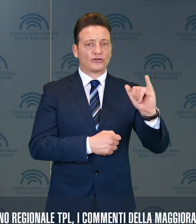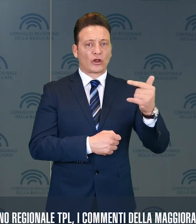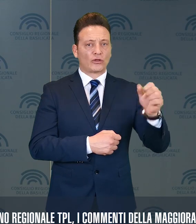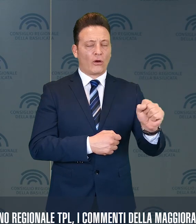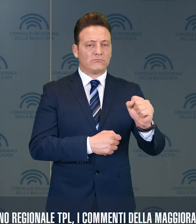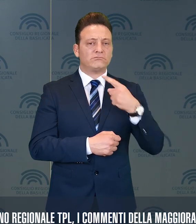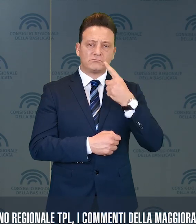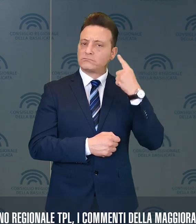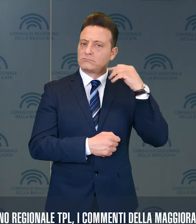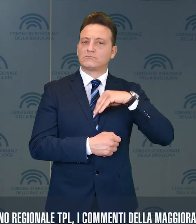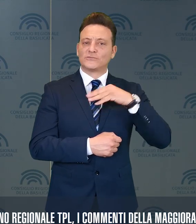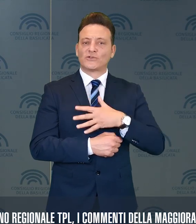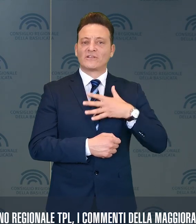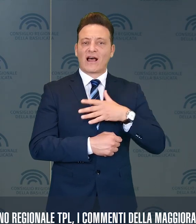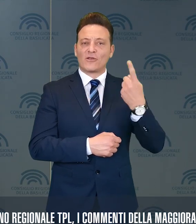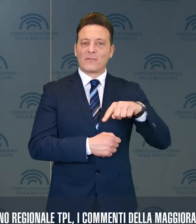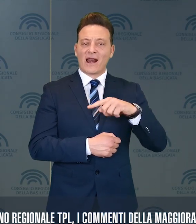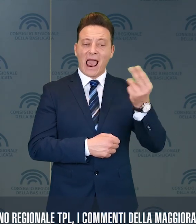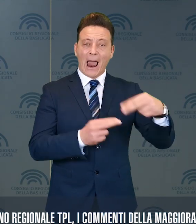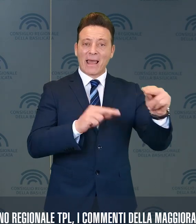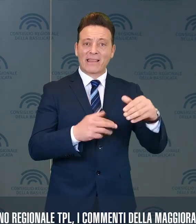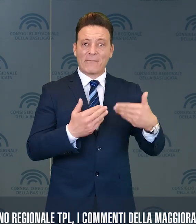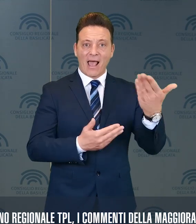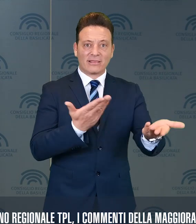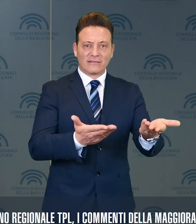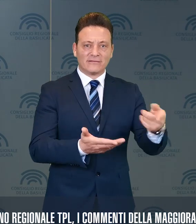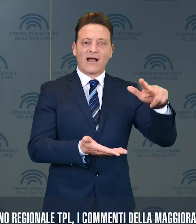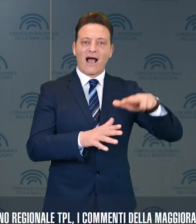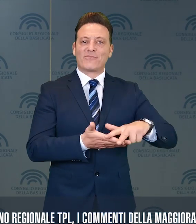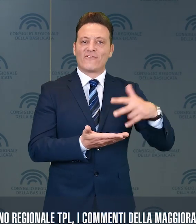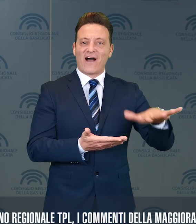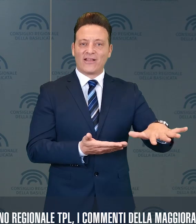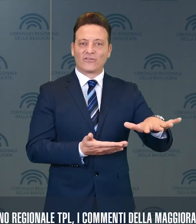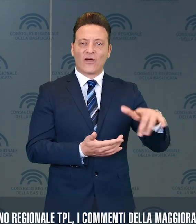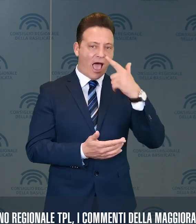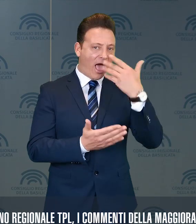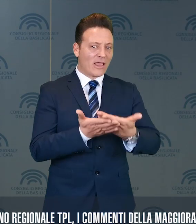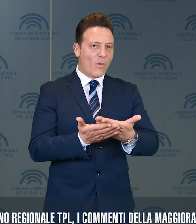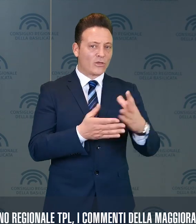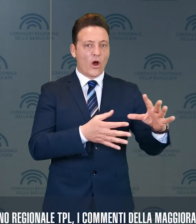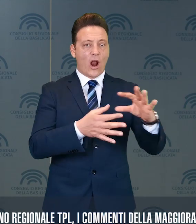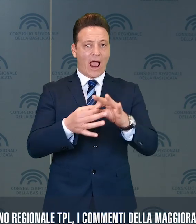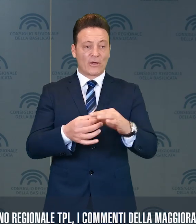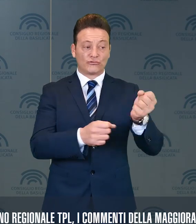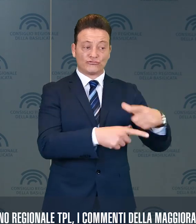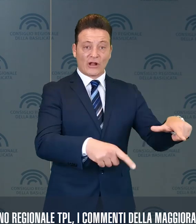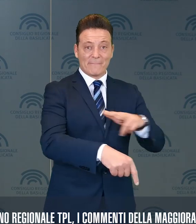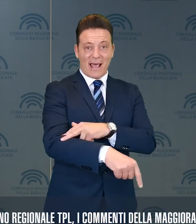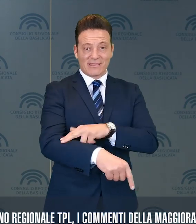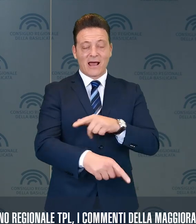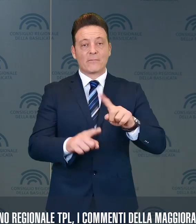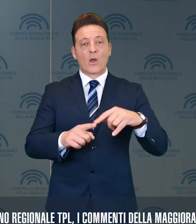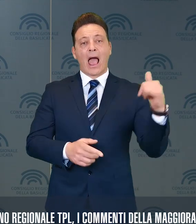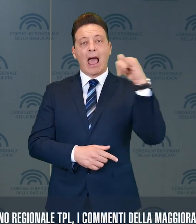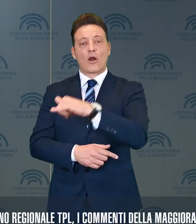soddisfatto per l'approvazione di alcuni suoi emendamenti, come un adeguato collegamento fra la città di Matera